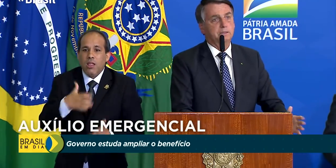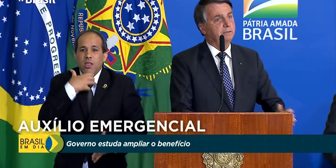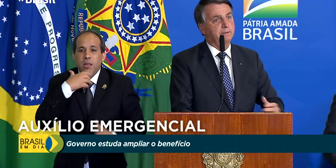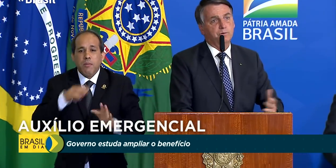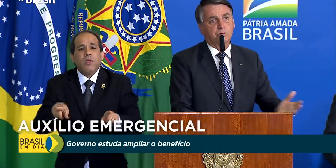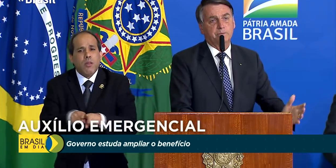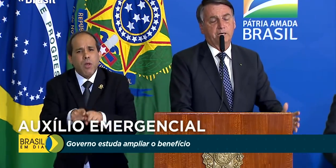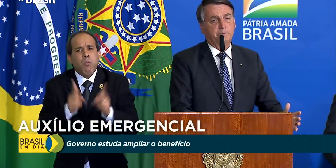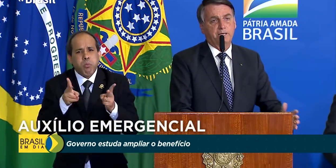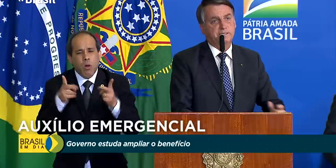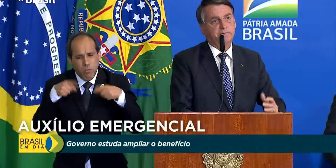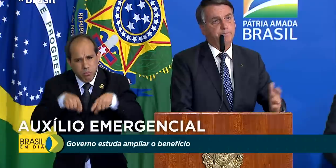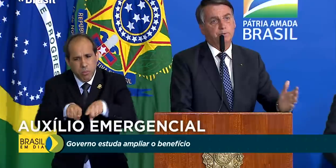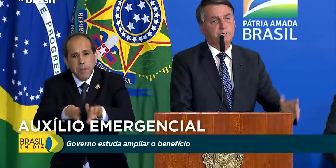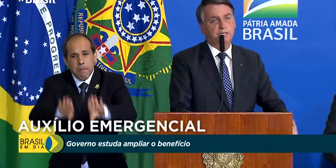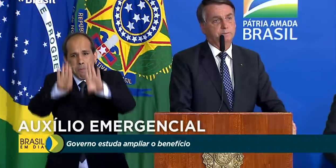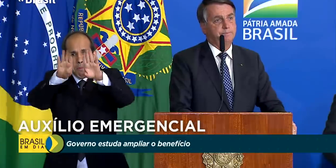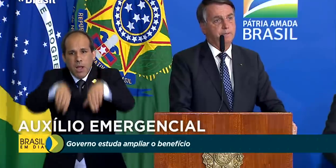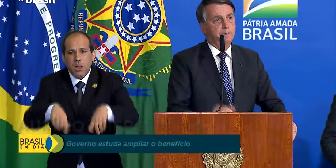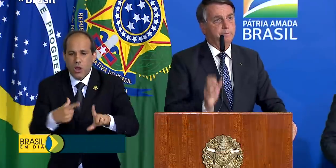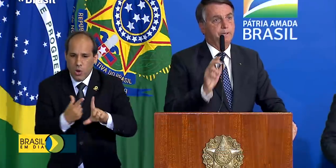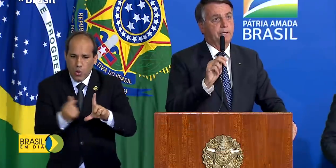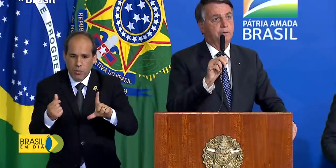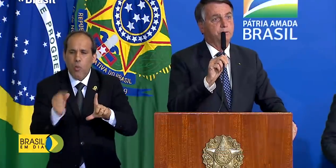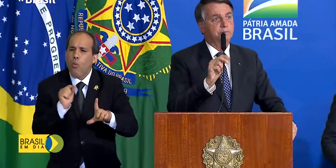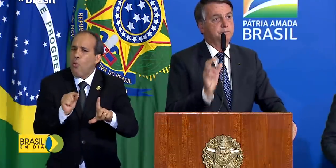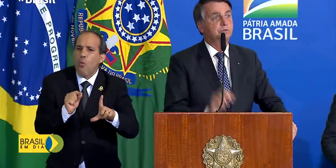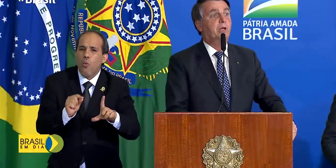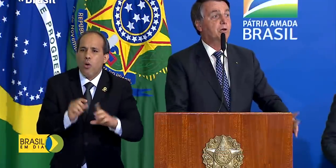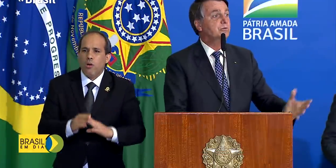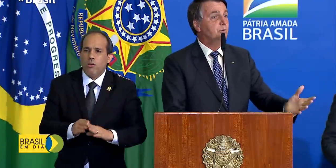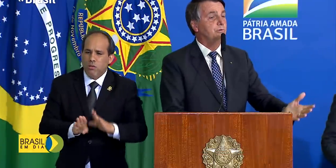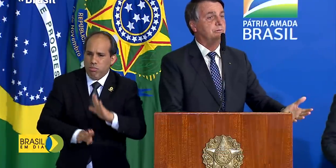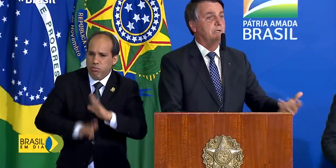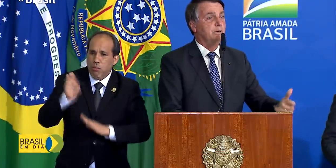que a economia realmente estava apontando para os melhores do mundo.